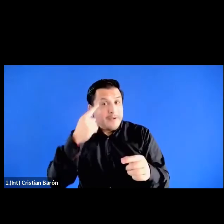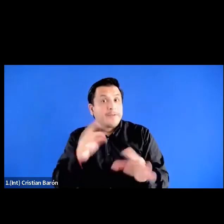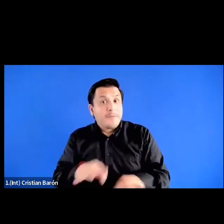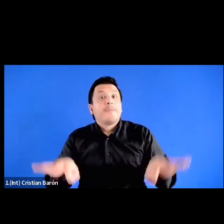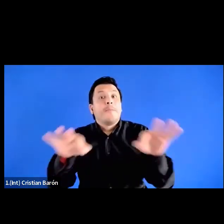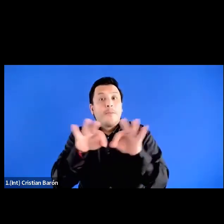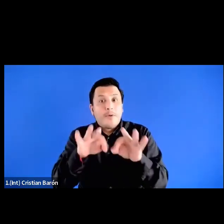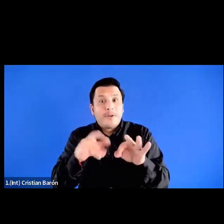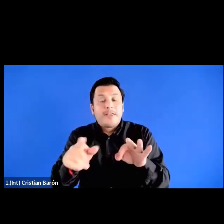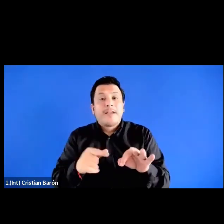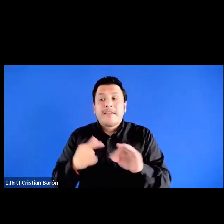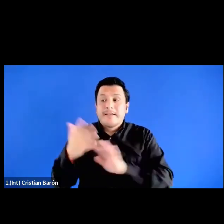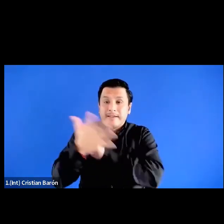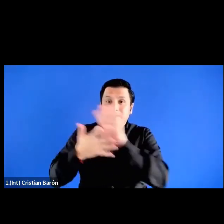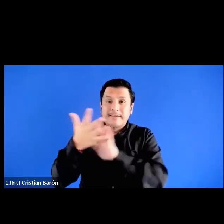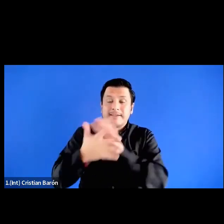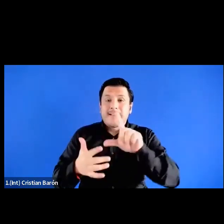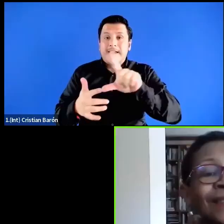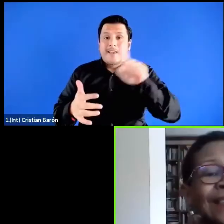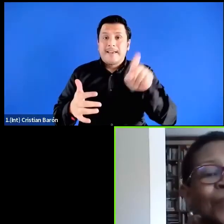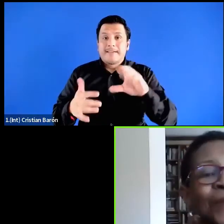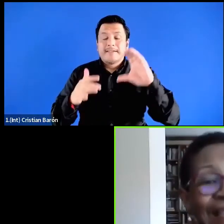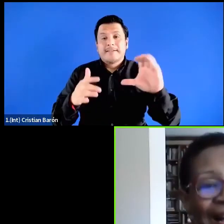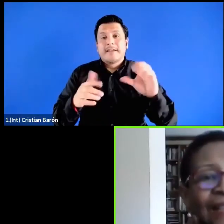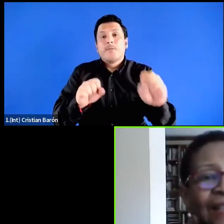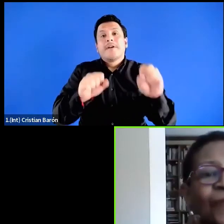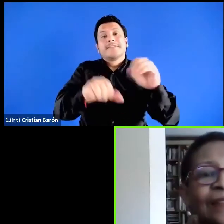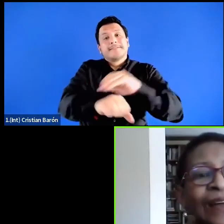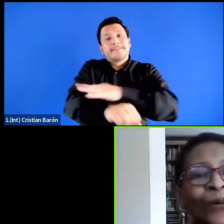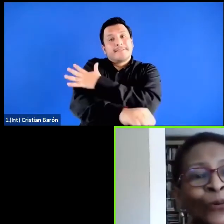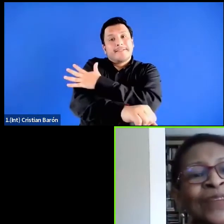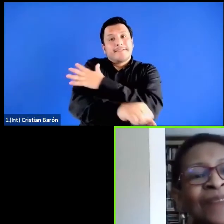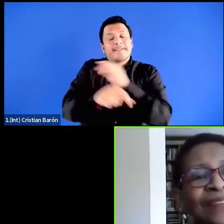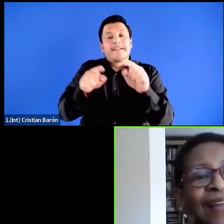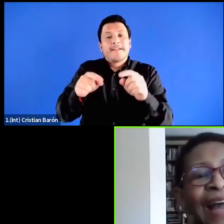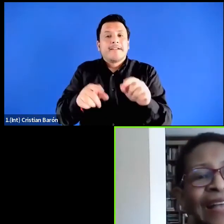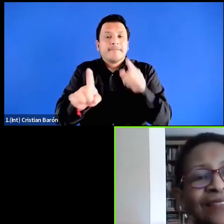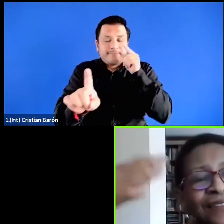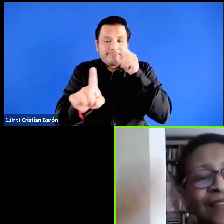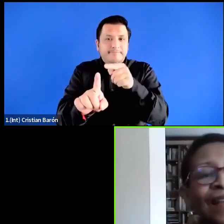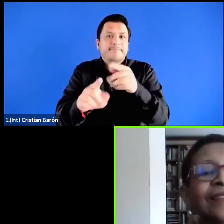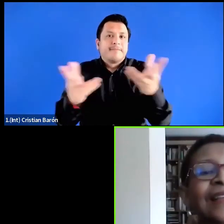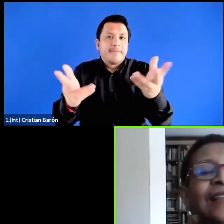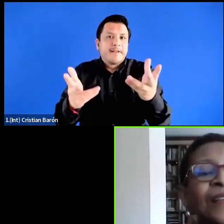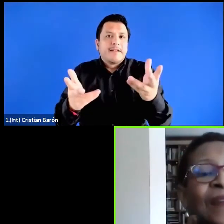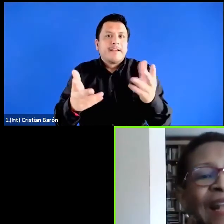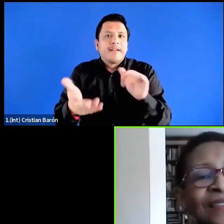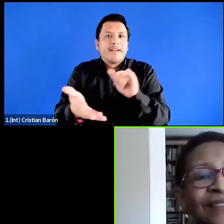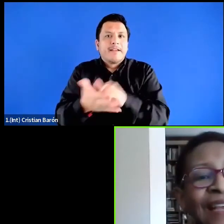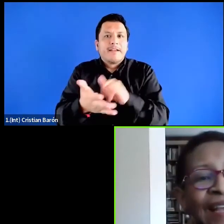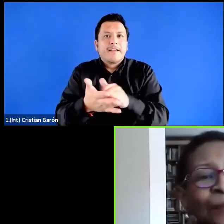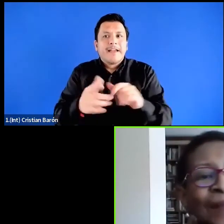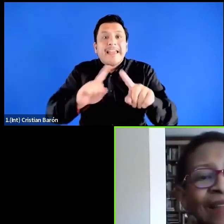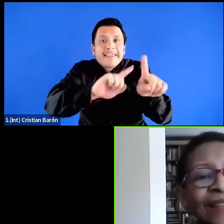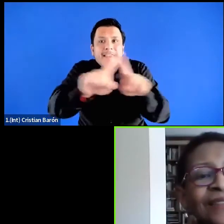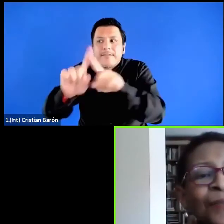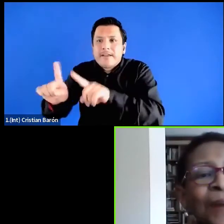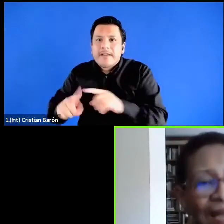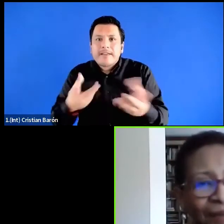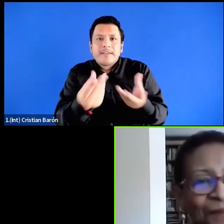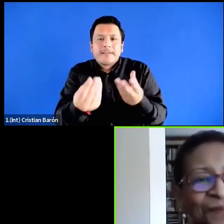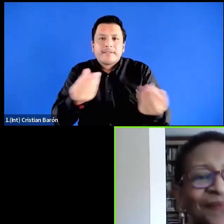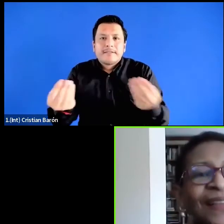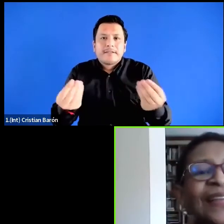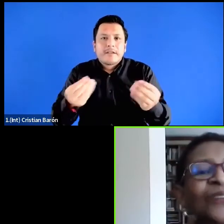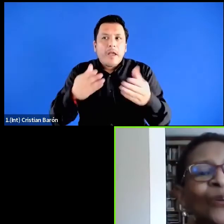estuviera presente en la lengua de señas, también como una sensibilidad frente justamente a esas diferencias diferencias que quieren pretender